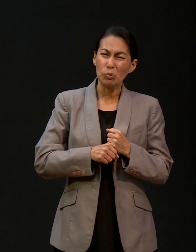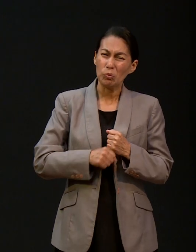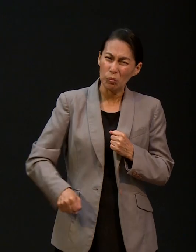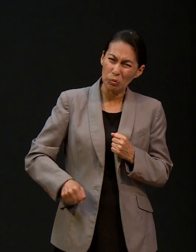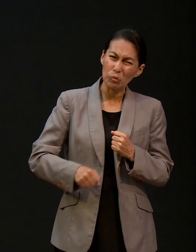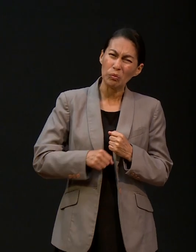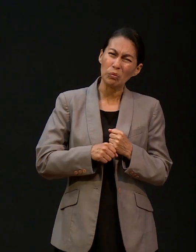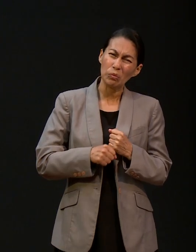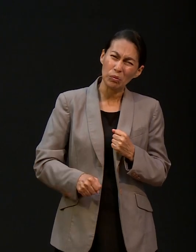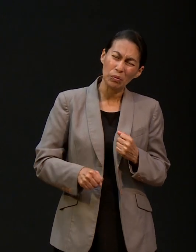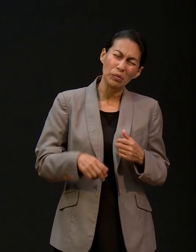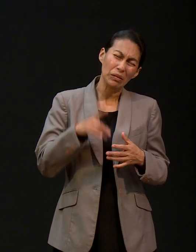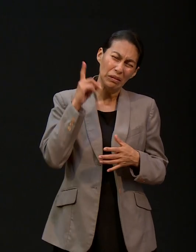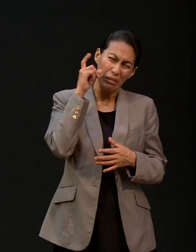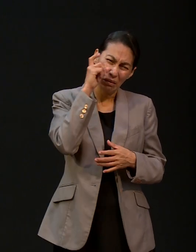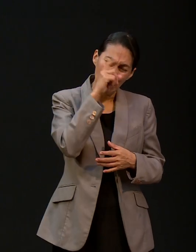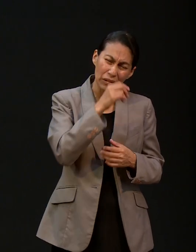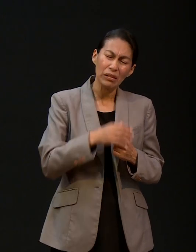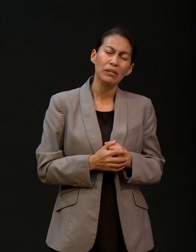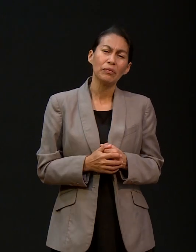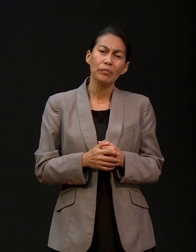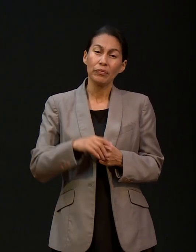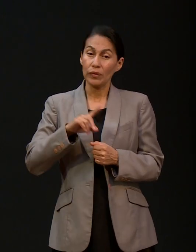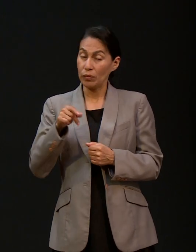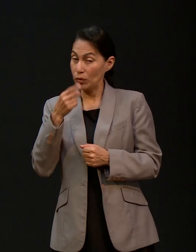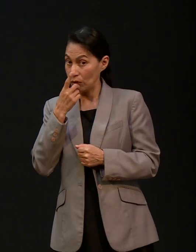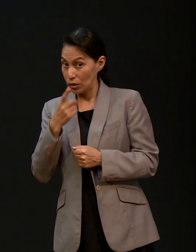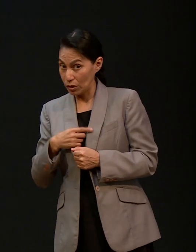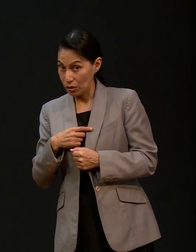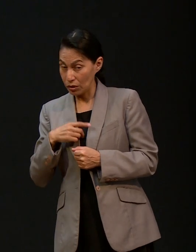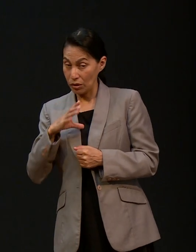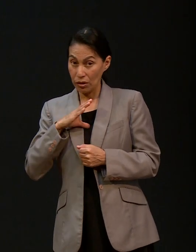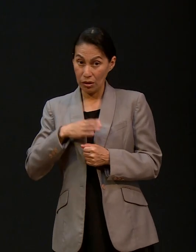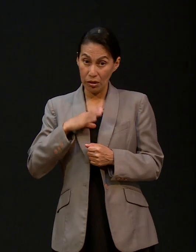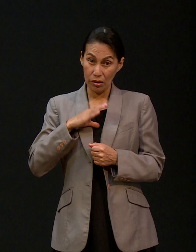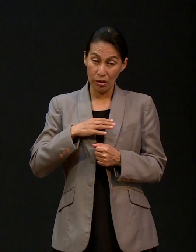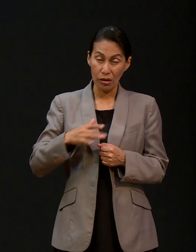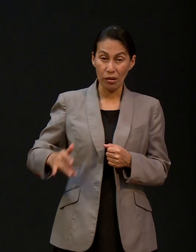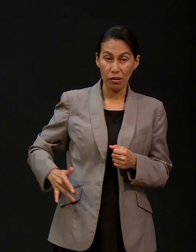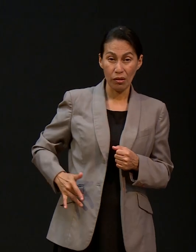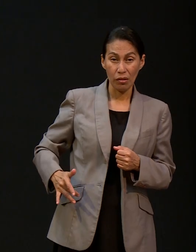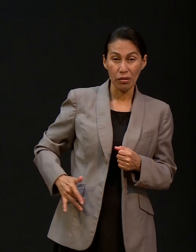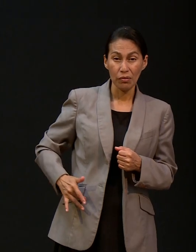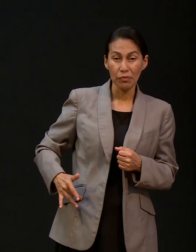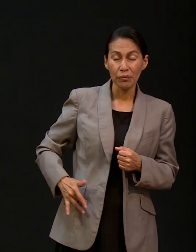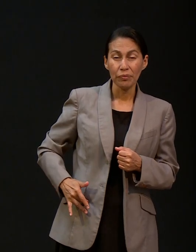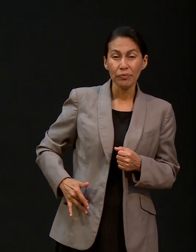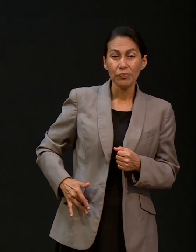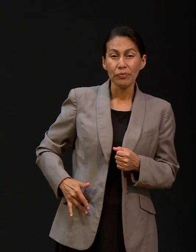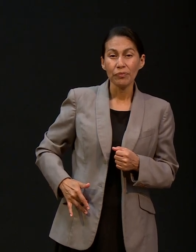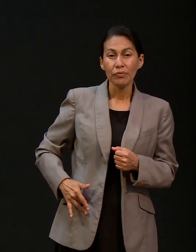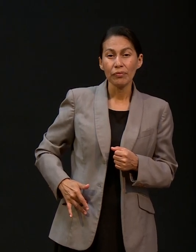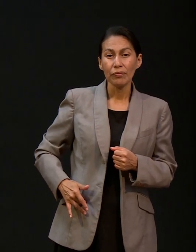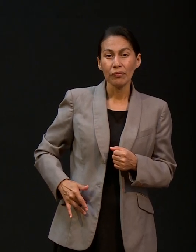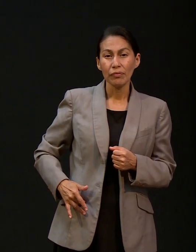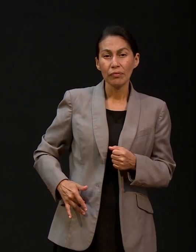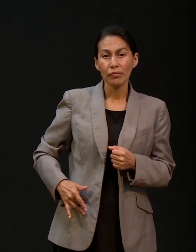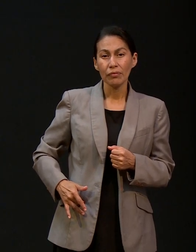tenía él. Finalmente nos dijeron que era cáncer, tenía cáncer en hígado, tenía cáncer